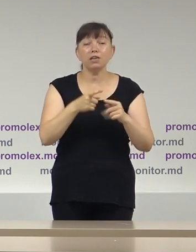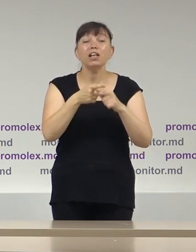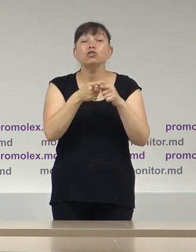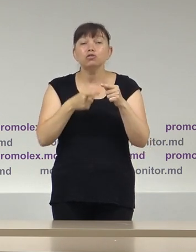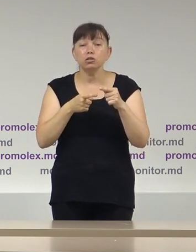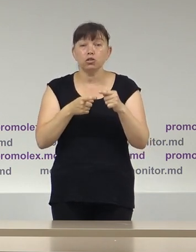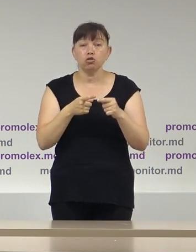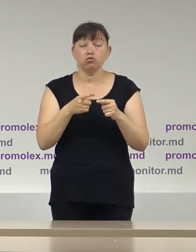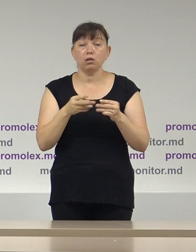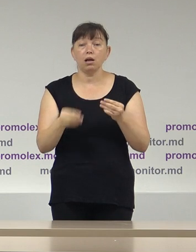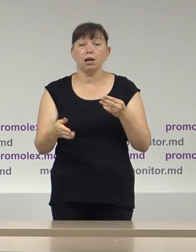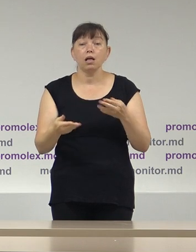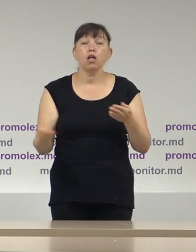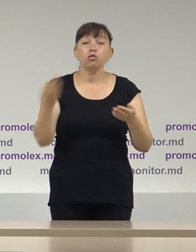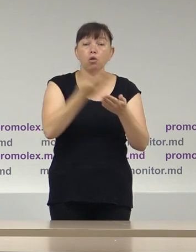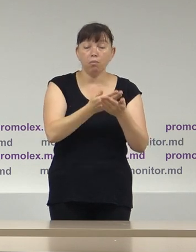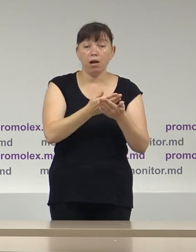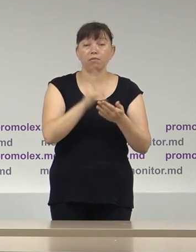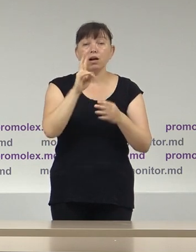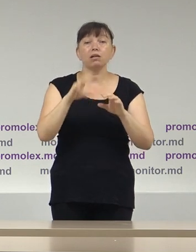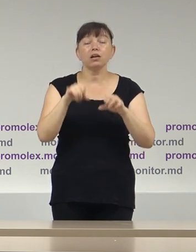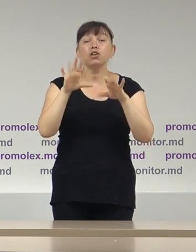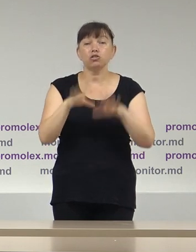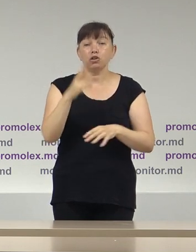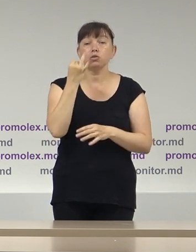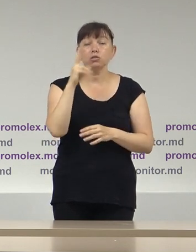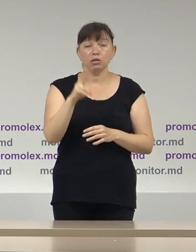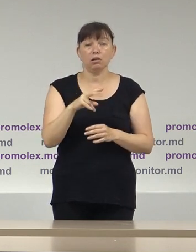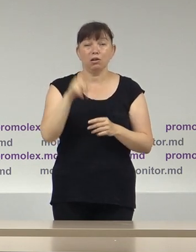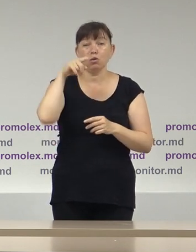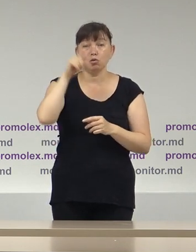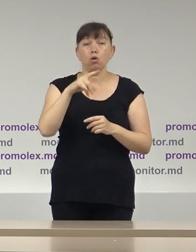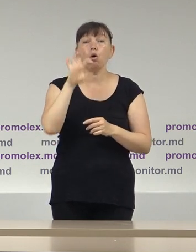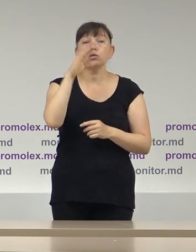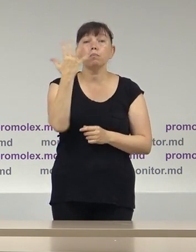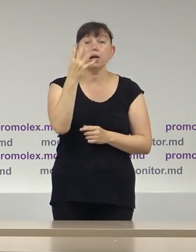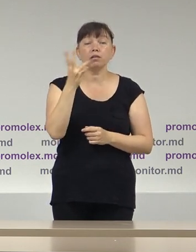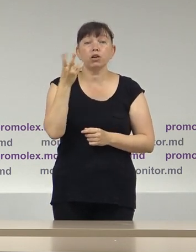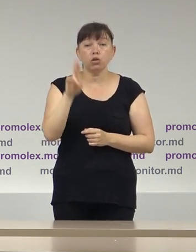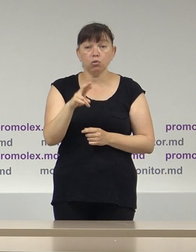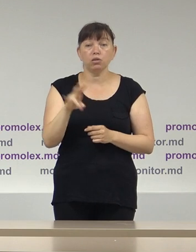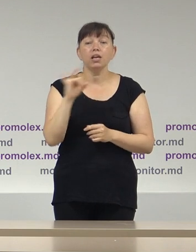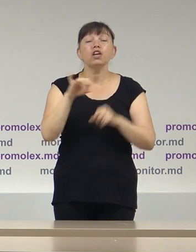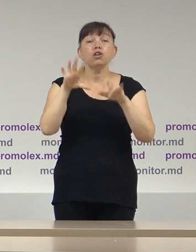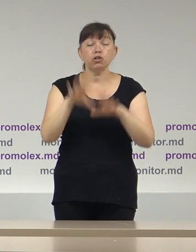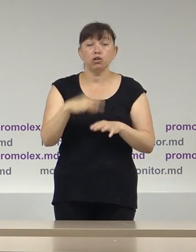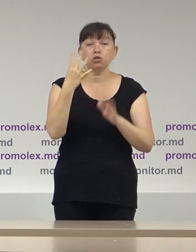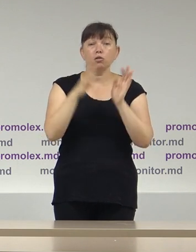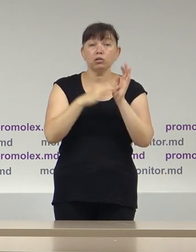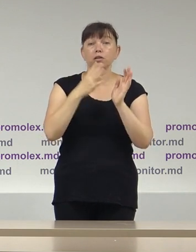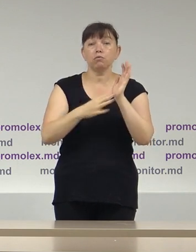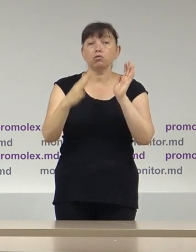anexa la hotărârea CEC numărul 49-65 din 5 iunie și hotărârea CEC 49